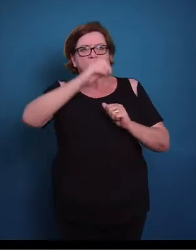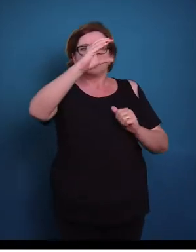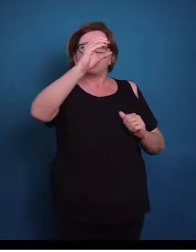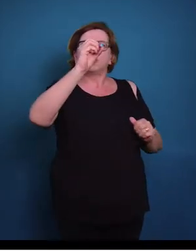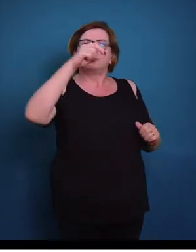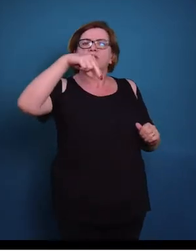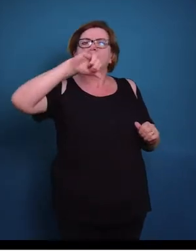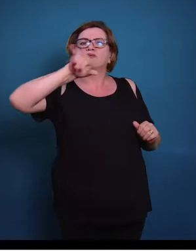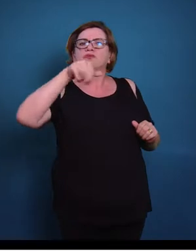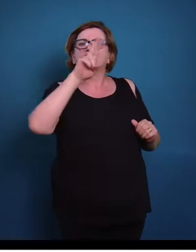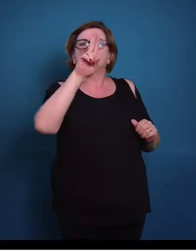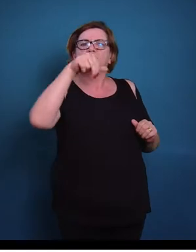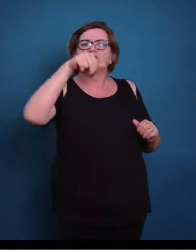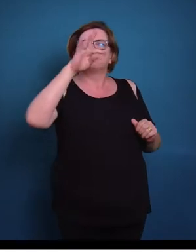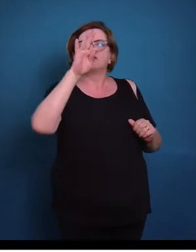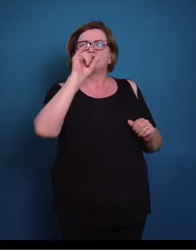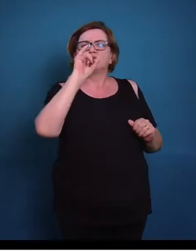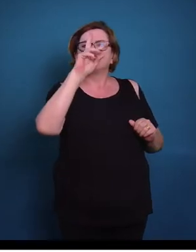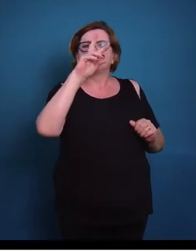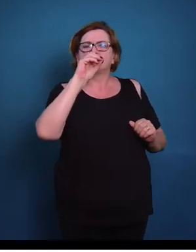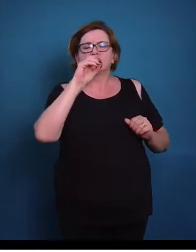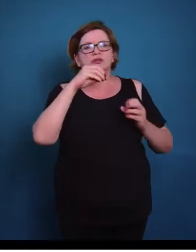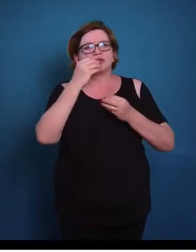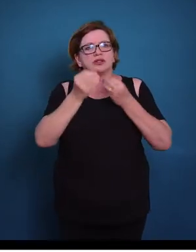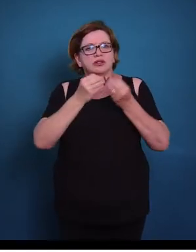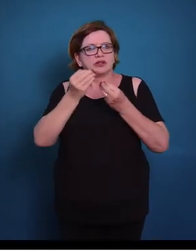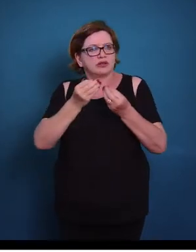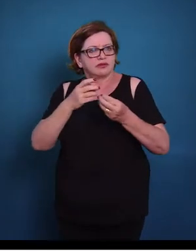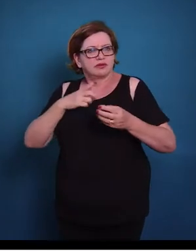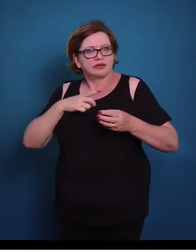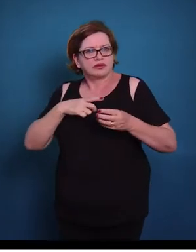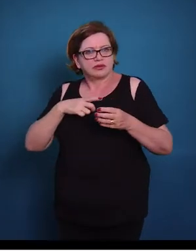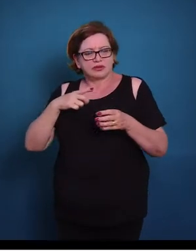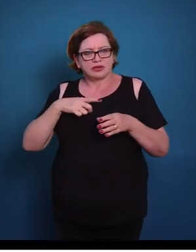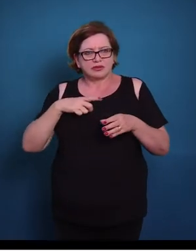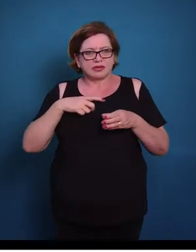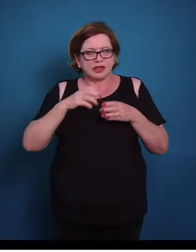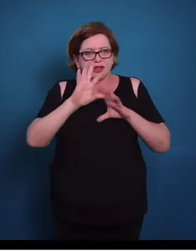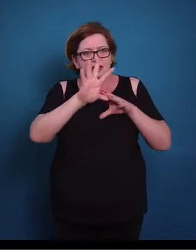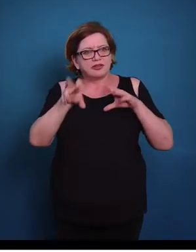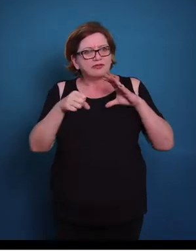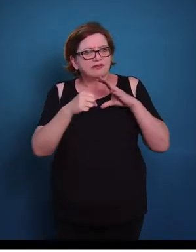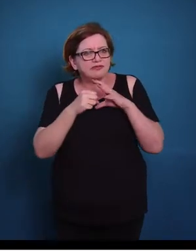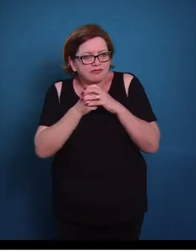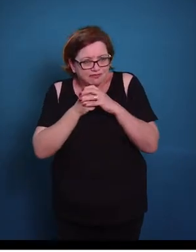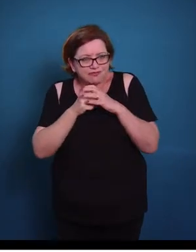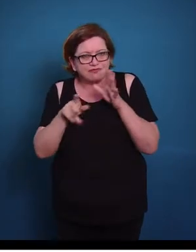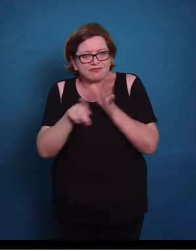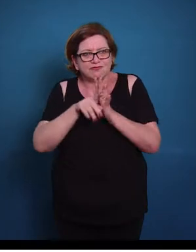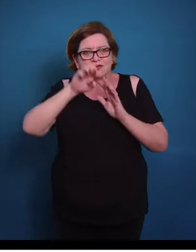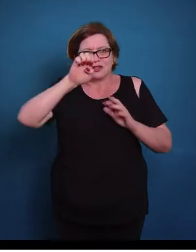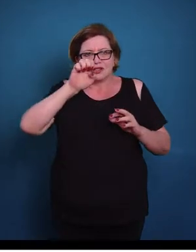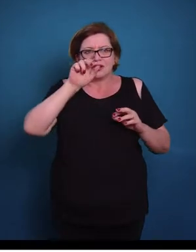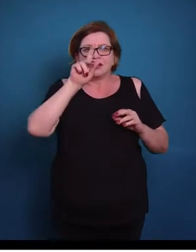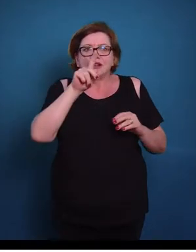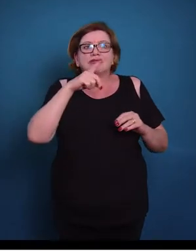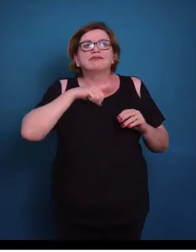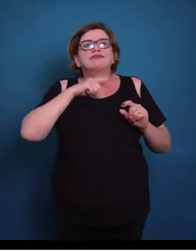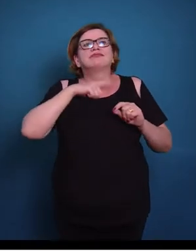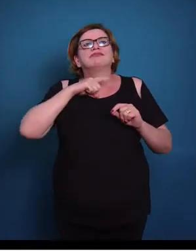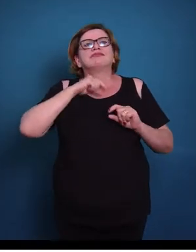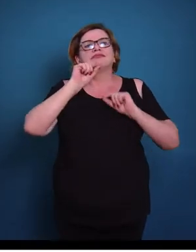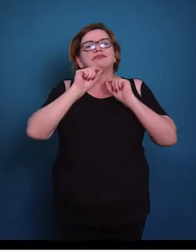Além disso também, nós podemos ver que aqui nós temos o esquema de uma célula epitelial, onde nós temos a polaridade da célula.